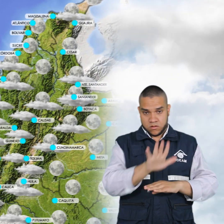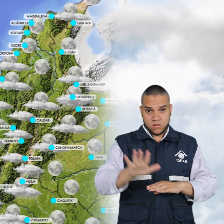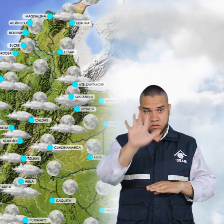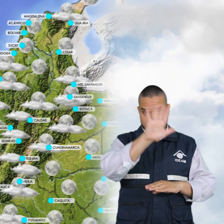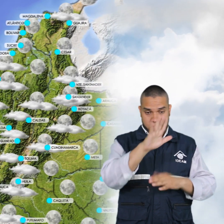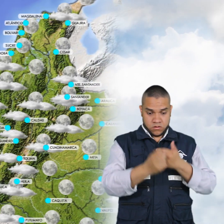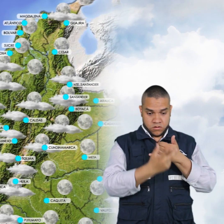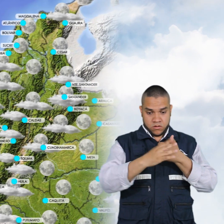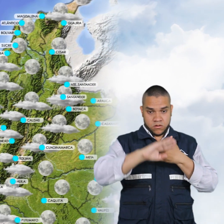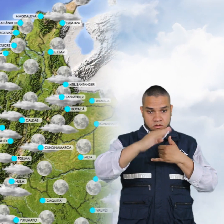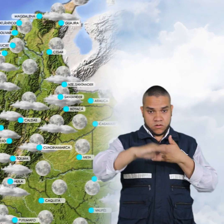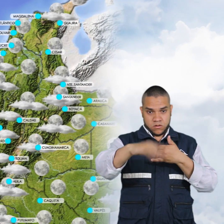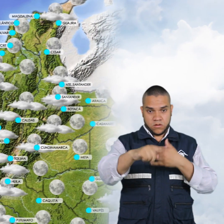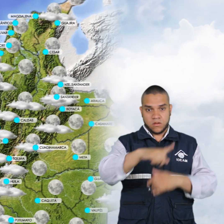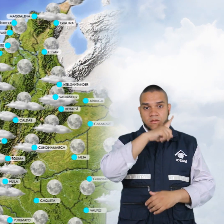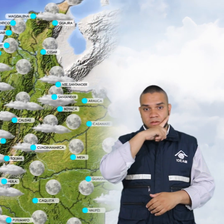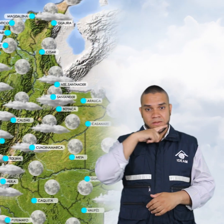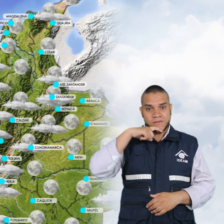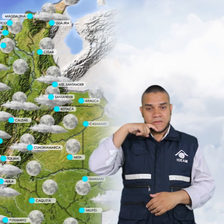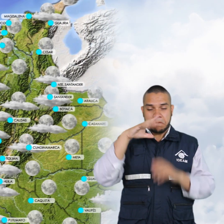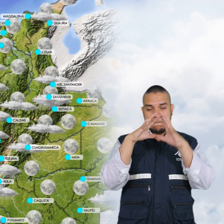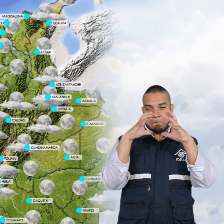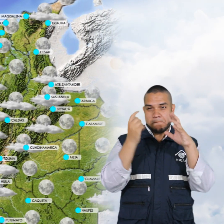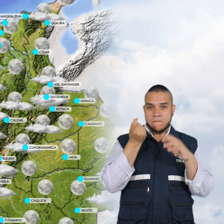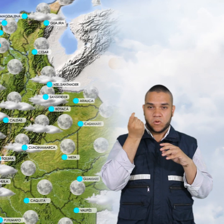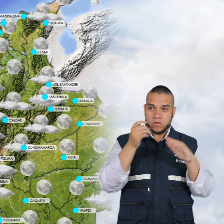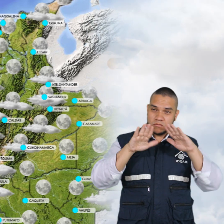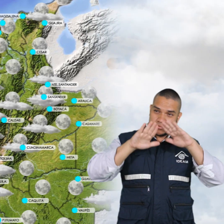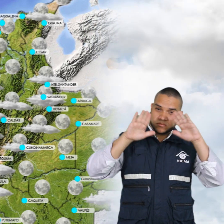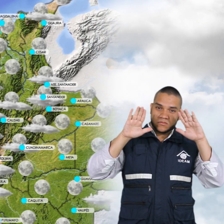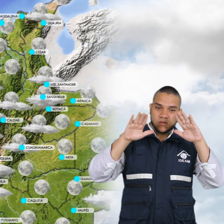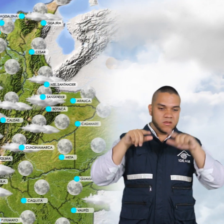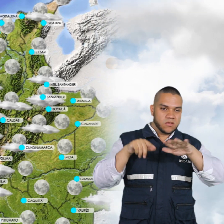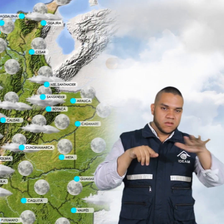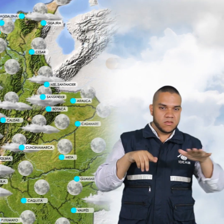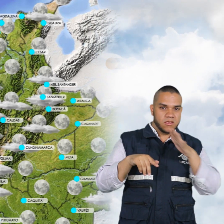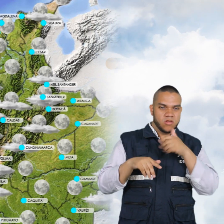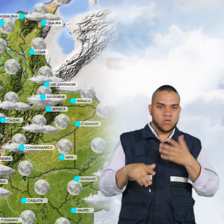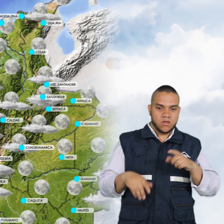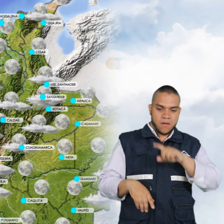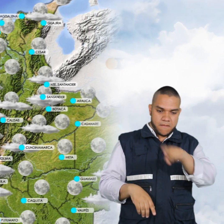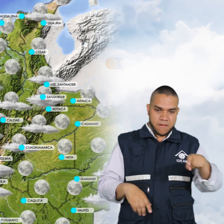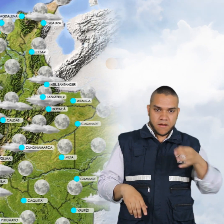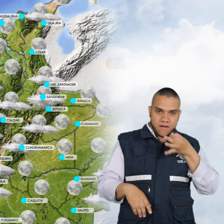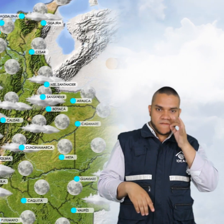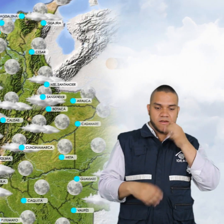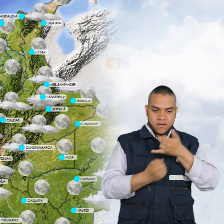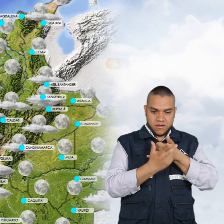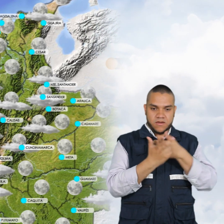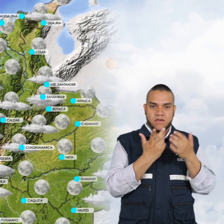prevalece condiciones de tiempo seco, con cielo ligeramente nublado y despejado, a excepción de sectores del eje cafetero y macizo colombiano,